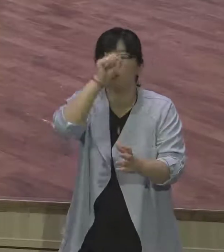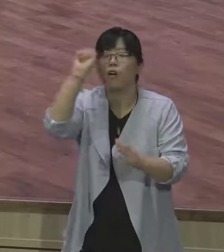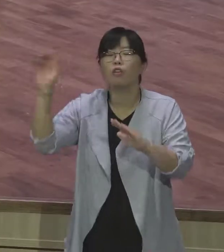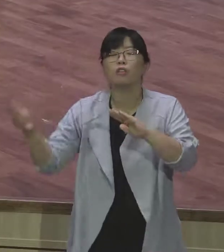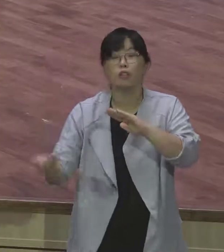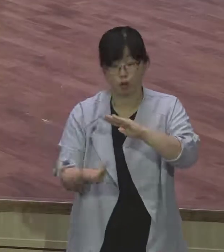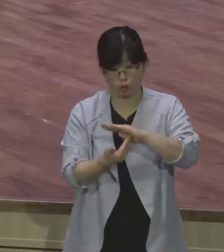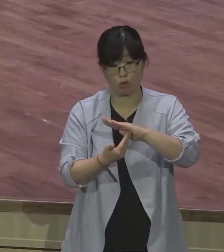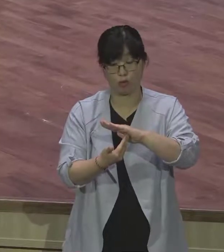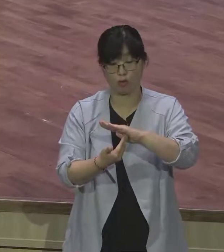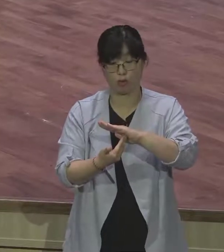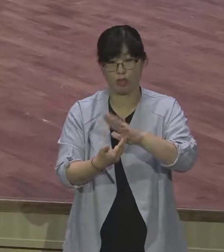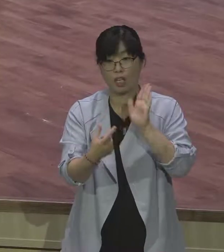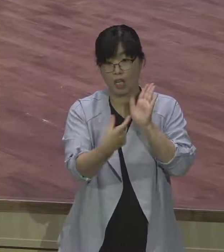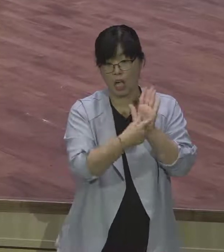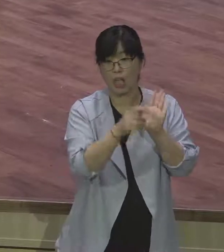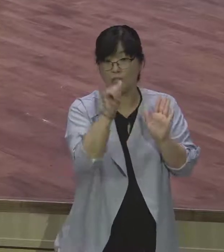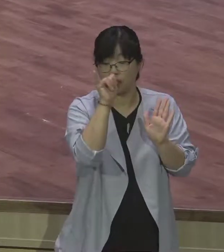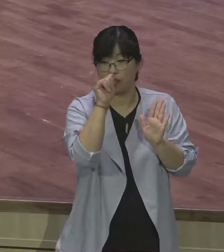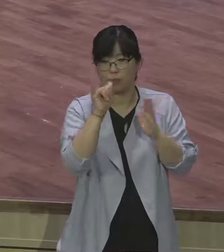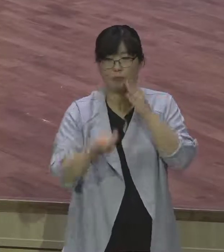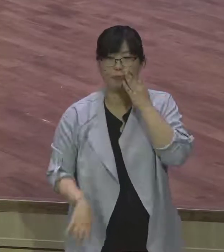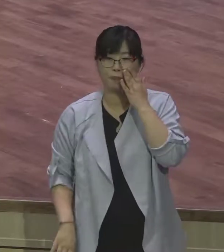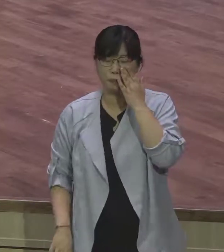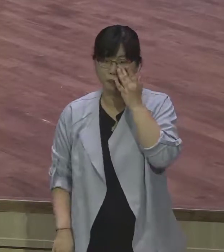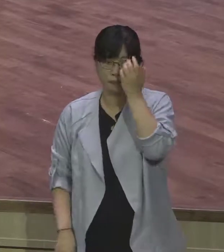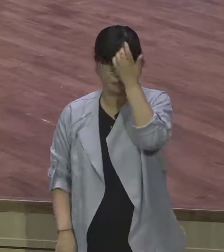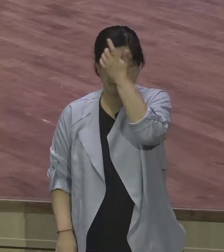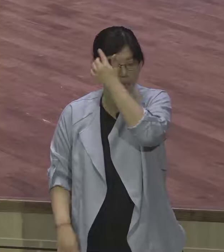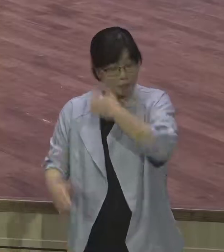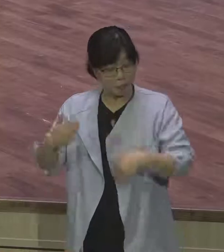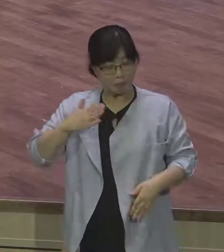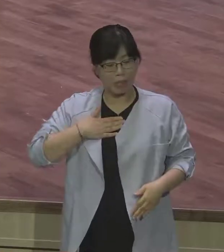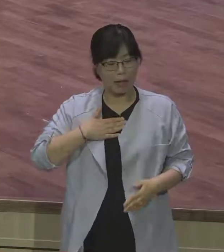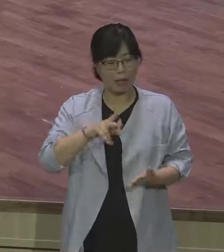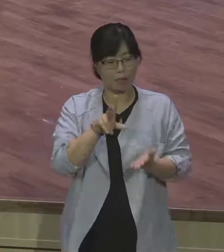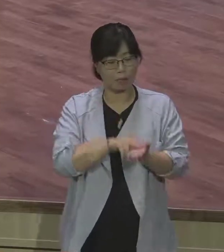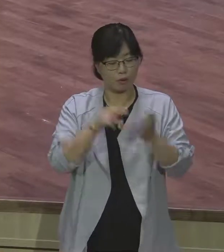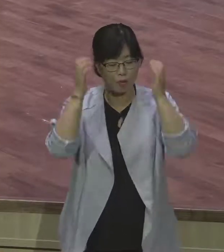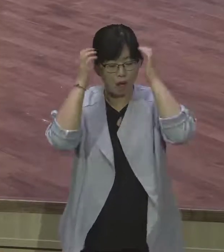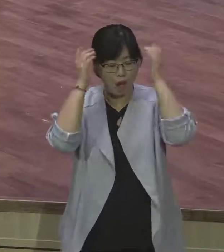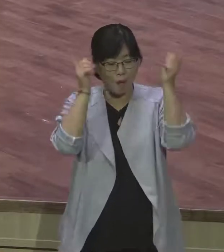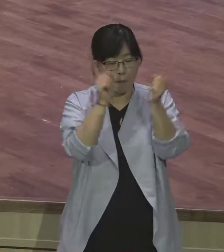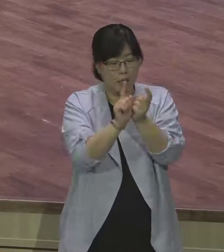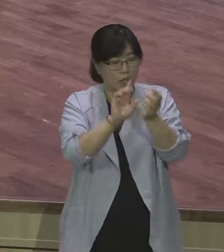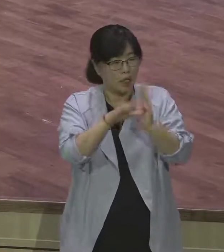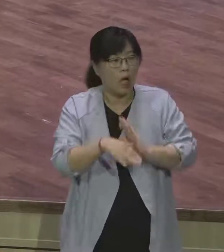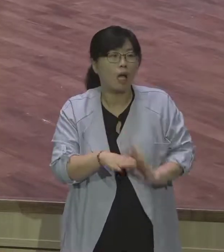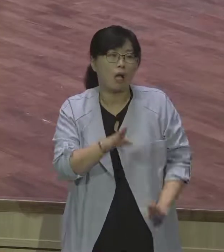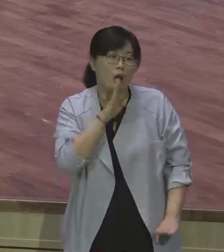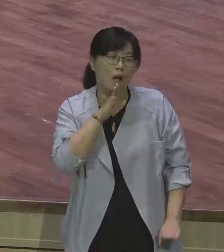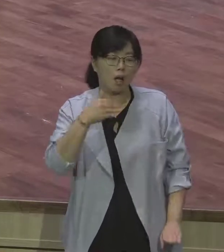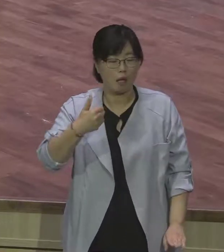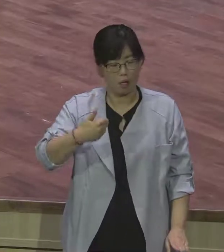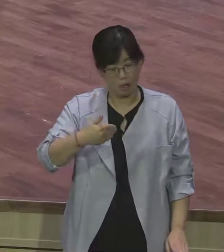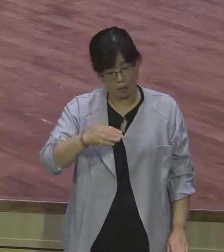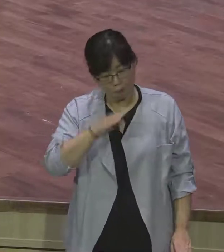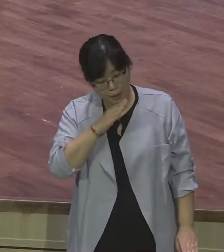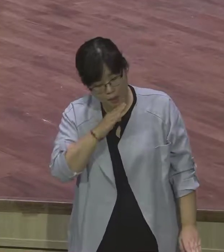살았구나 이제부터 정말로 그리스도 안에서 세트를 갖추는 삶을 살아서 승리해야 되겠구나 영적으로